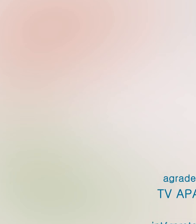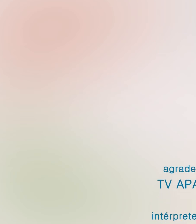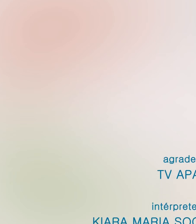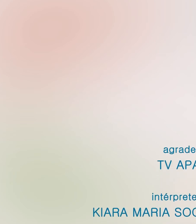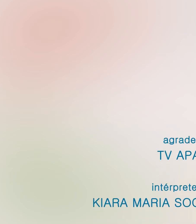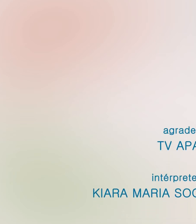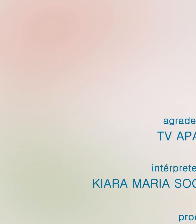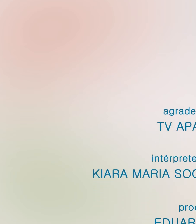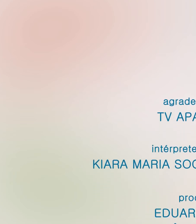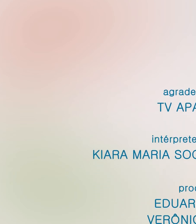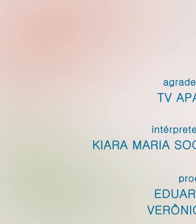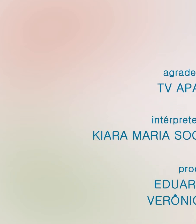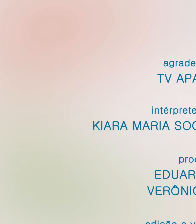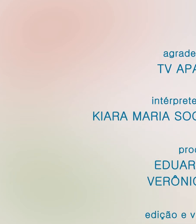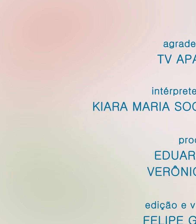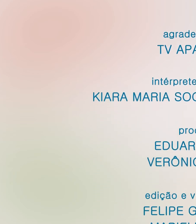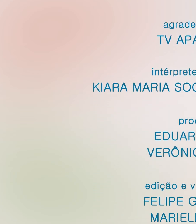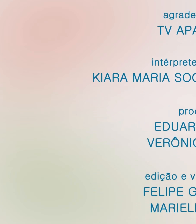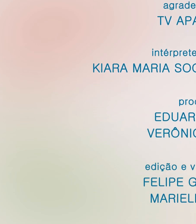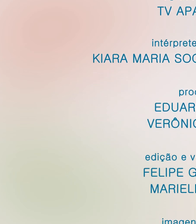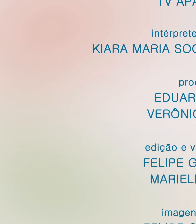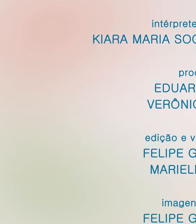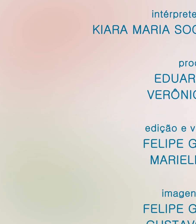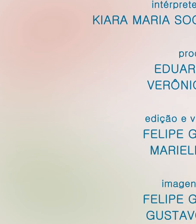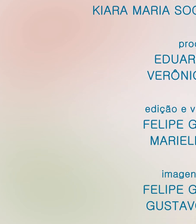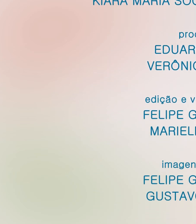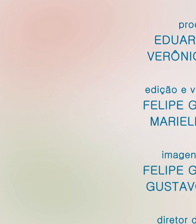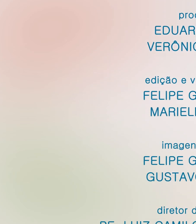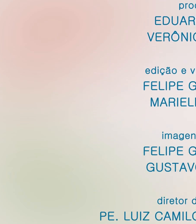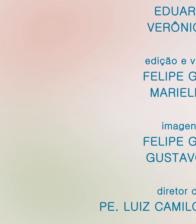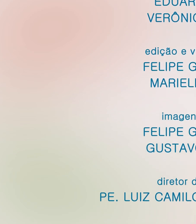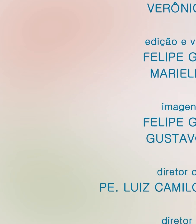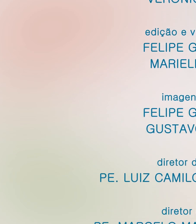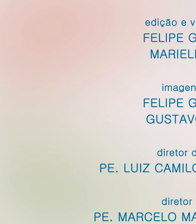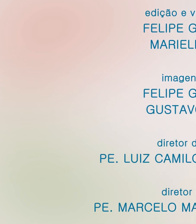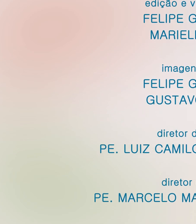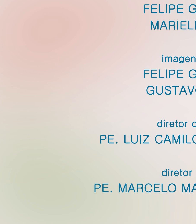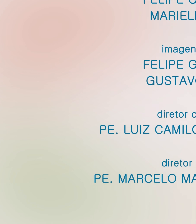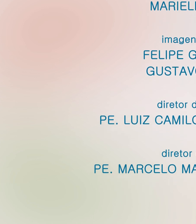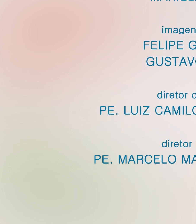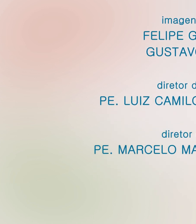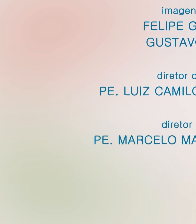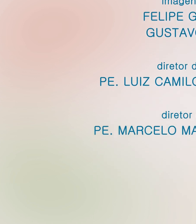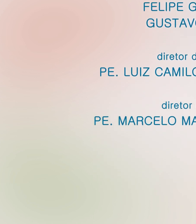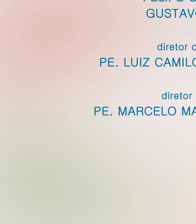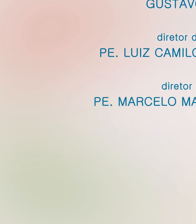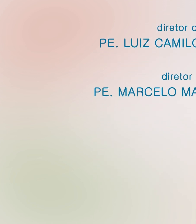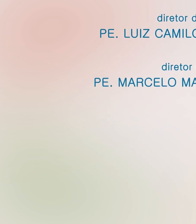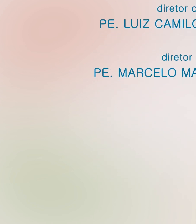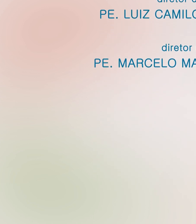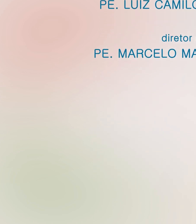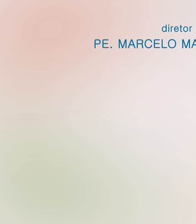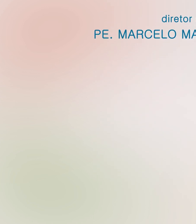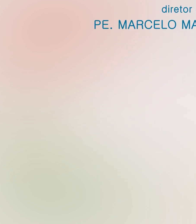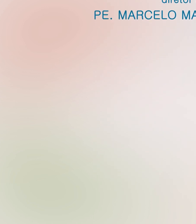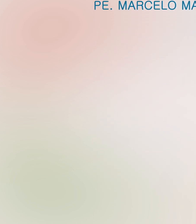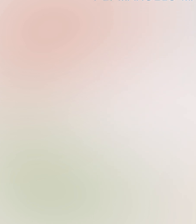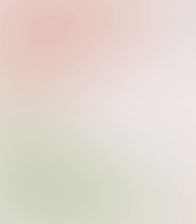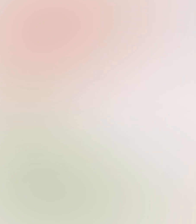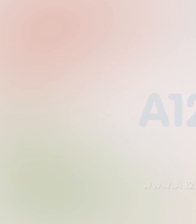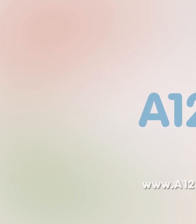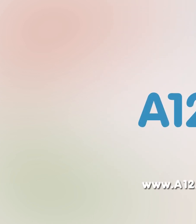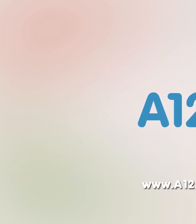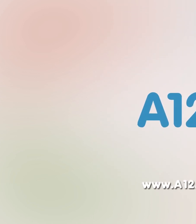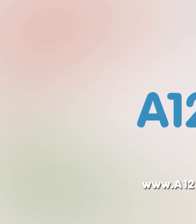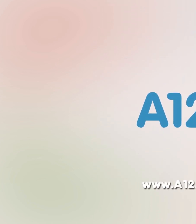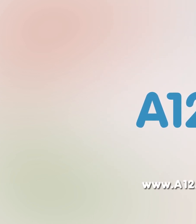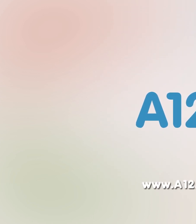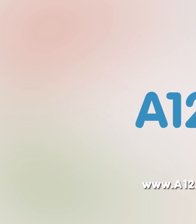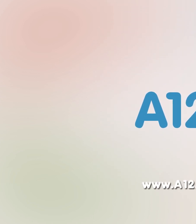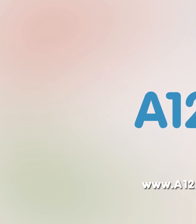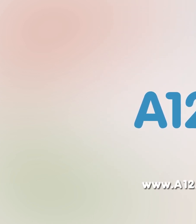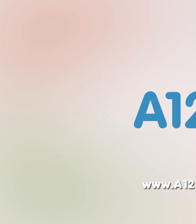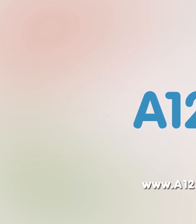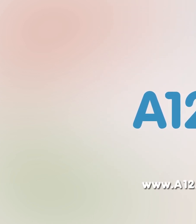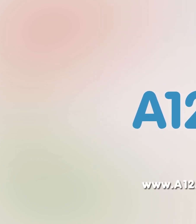chegar